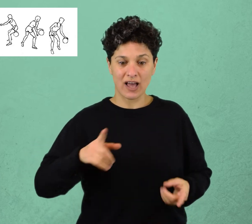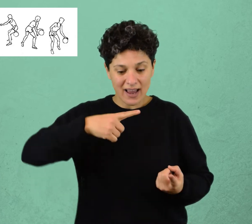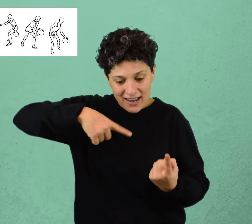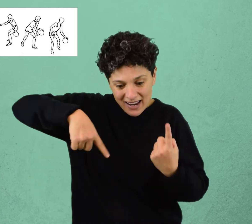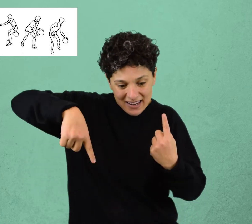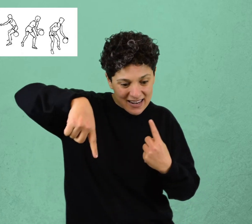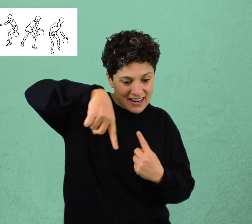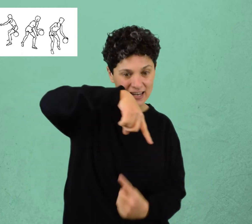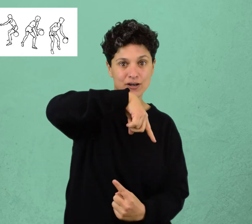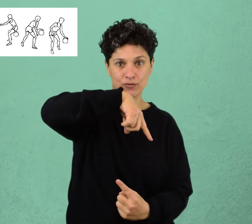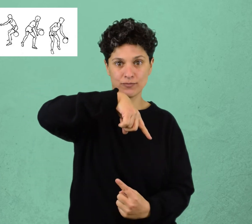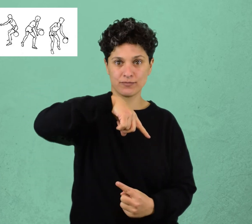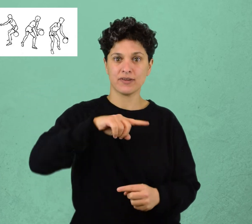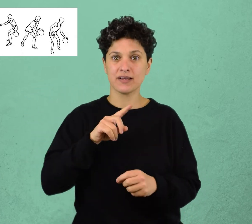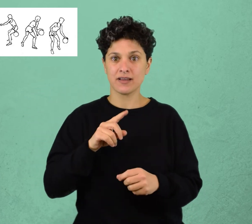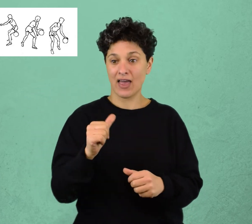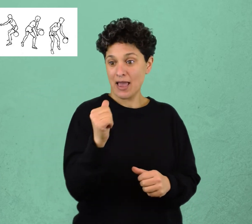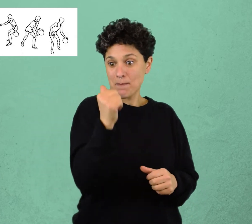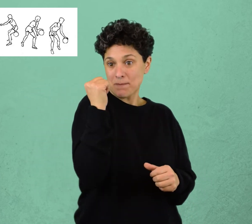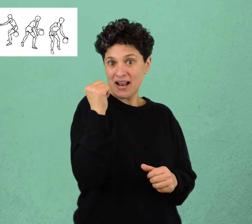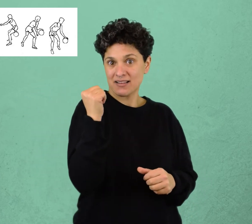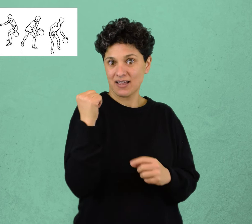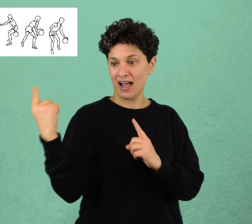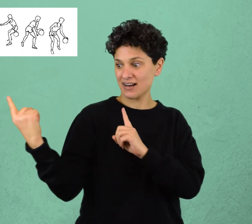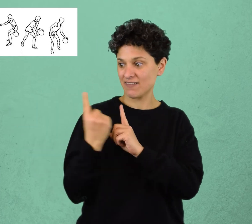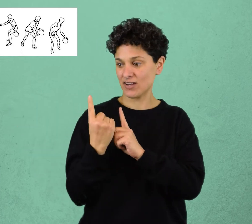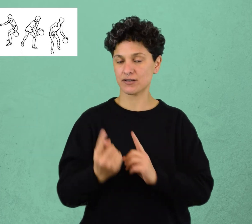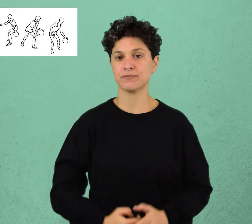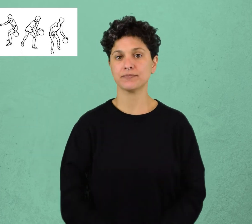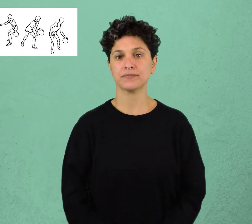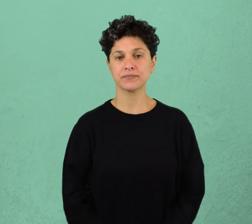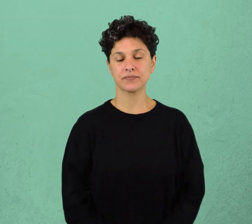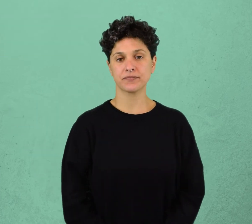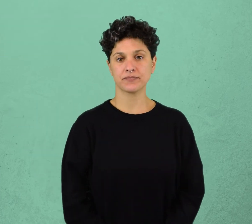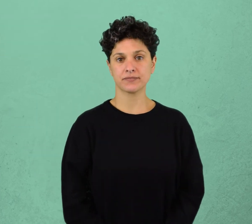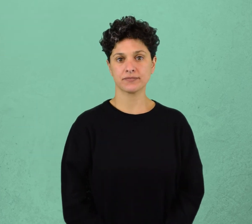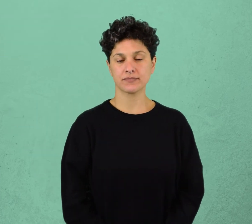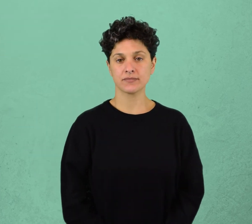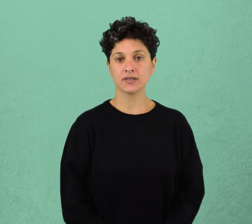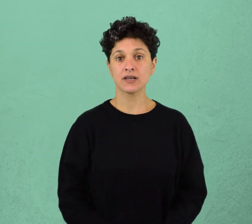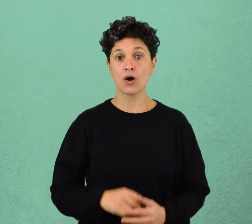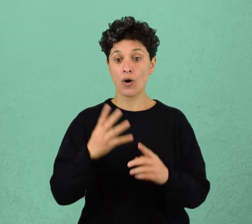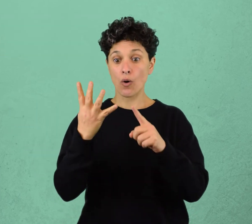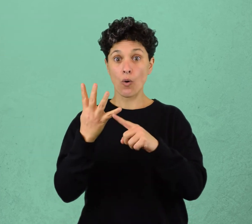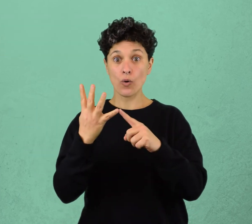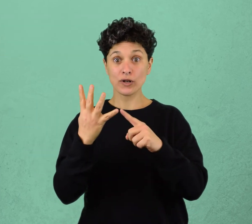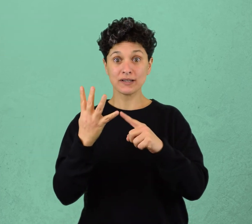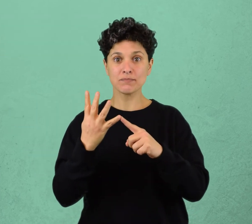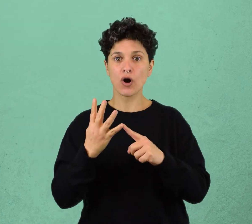con la que vengo picando. Cambio de mano entre las piernas. En este caso se pica el balón